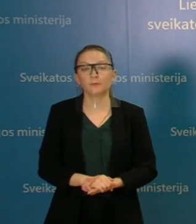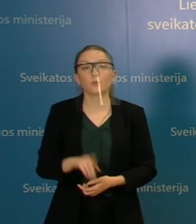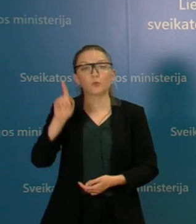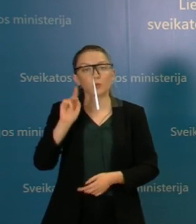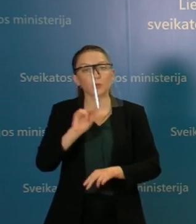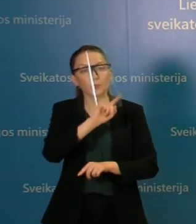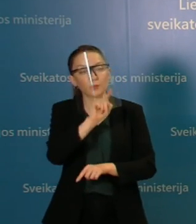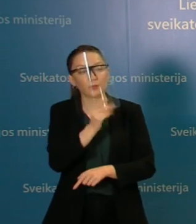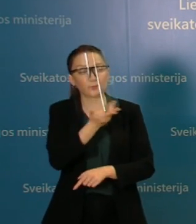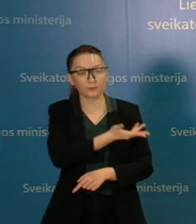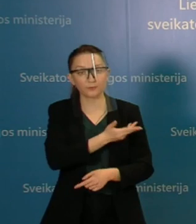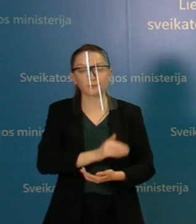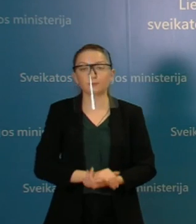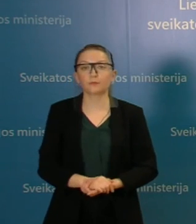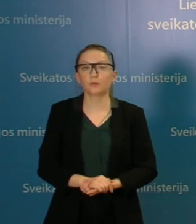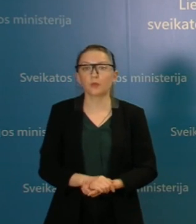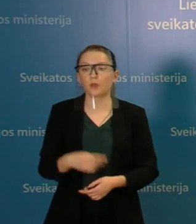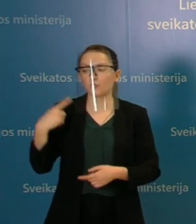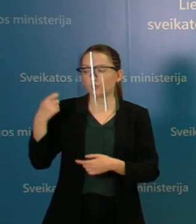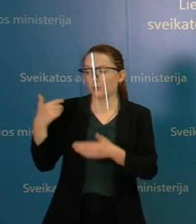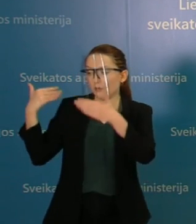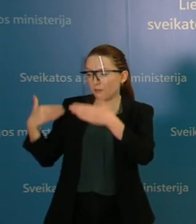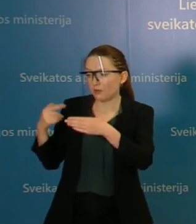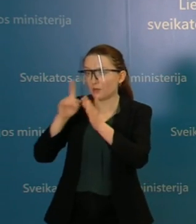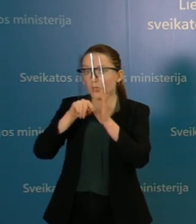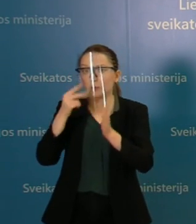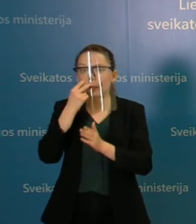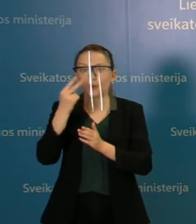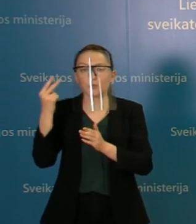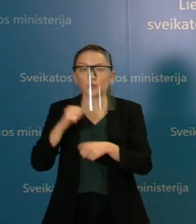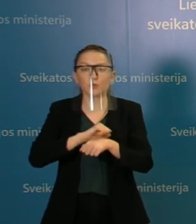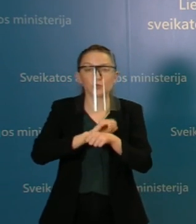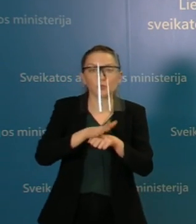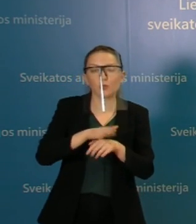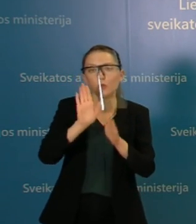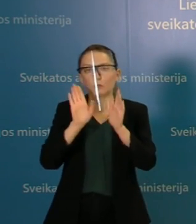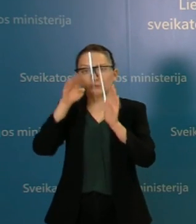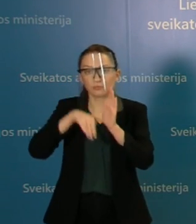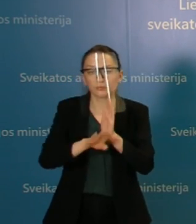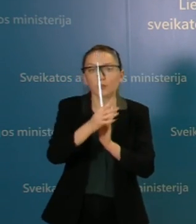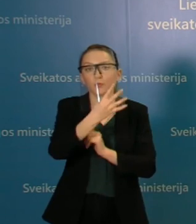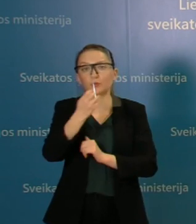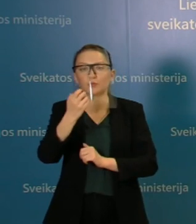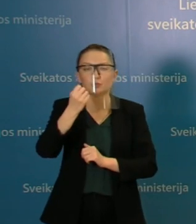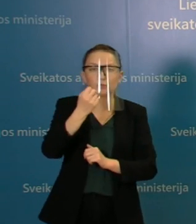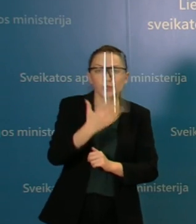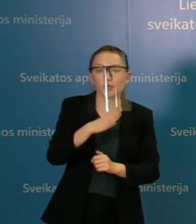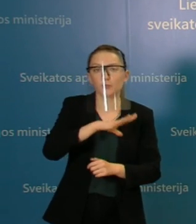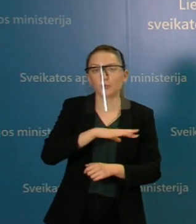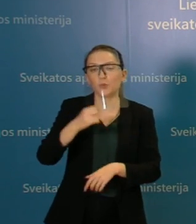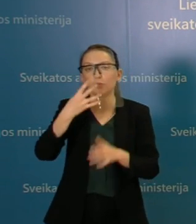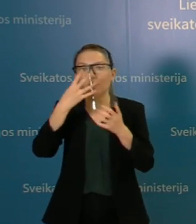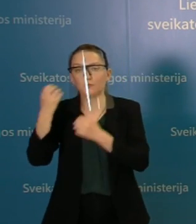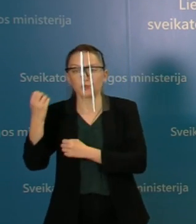turiu tokį klausimą, pažiūrėjau šio savaitę statistiką, tiesų sirgimai, nes vyruoja, buvo ir 413, ir